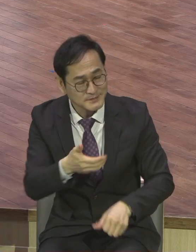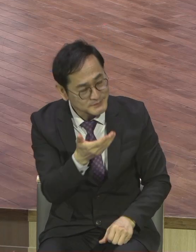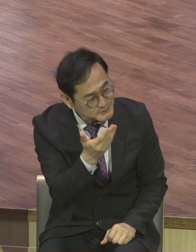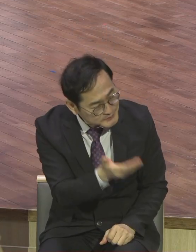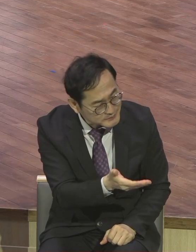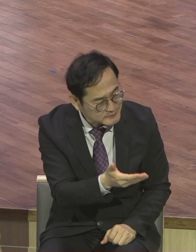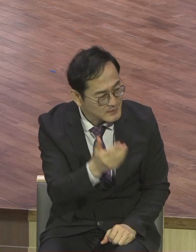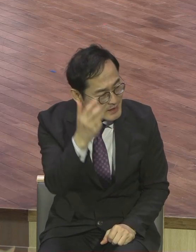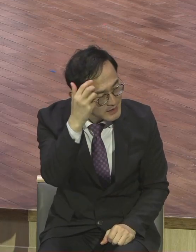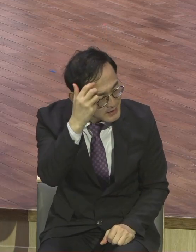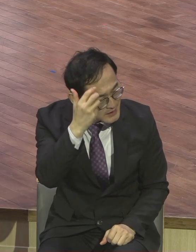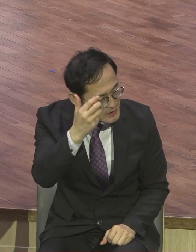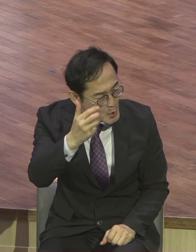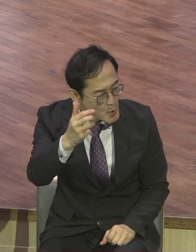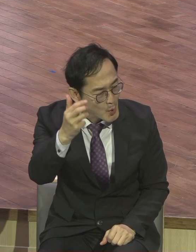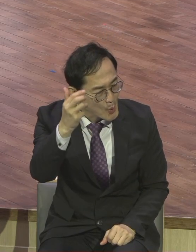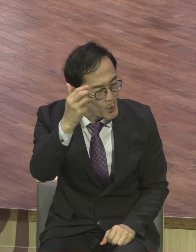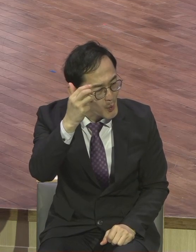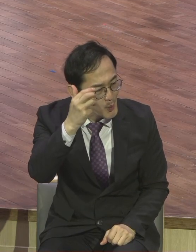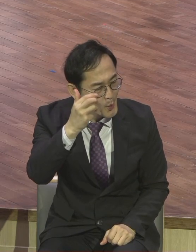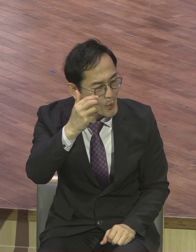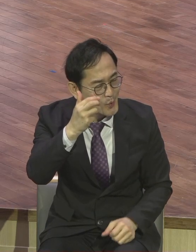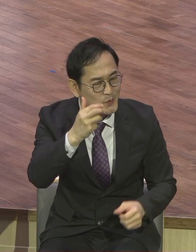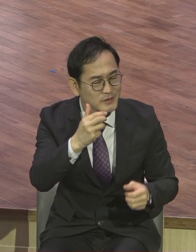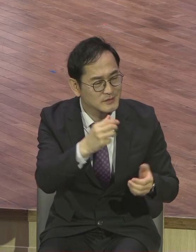영원애로의 초대를 받은 사람입니다.